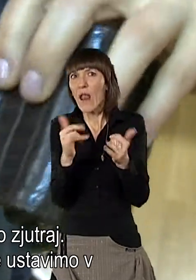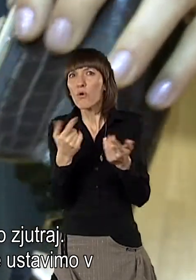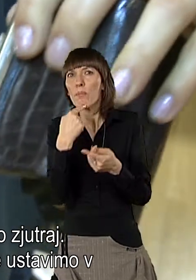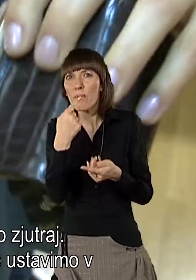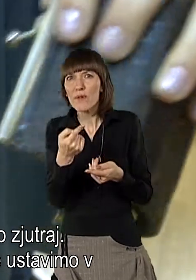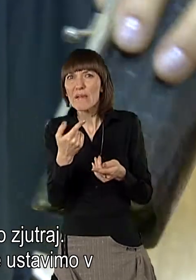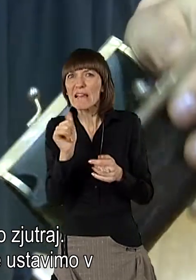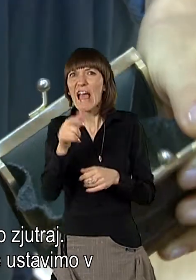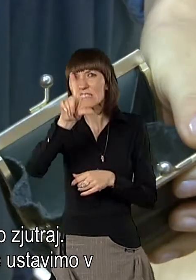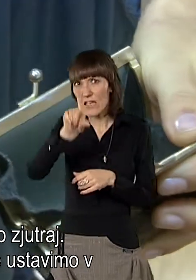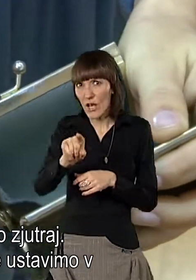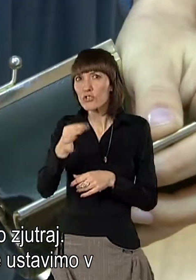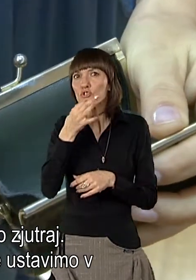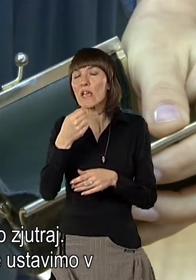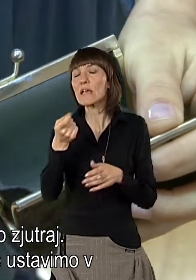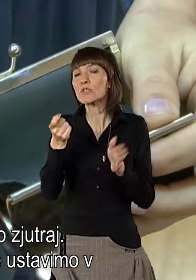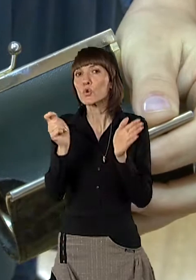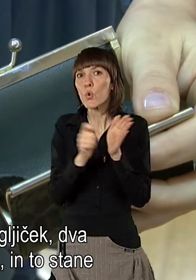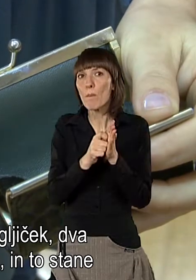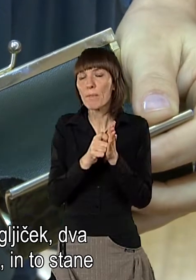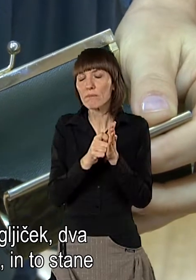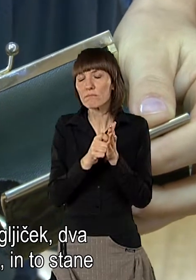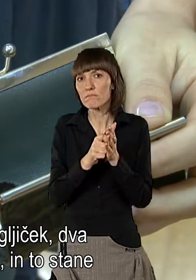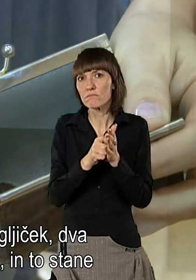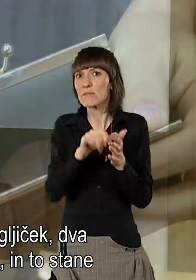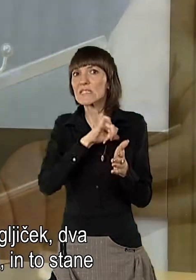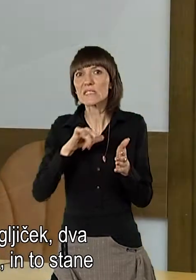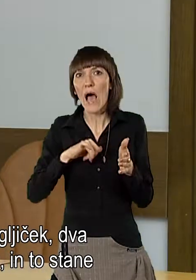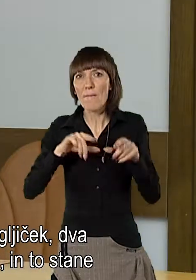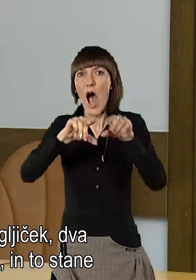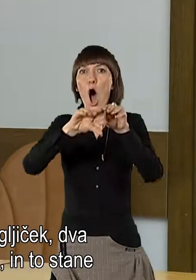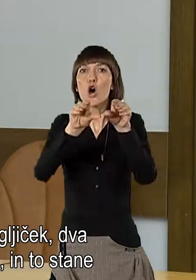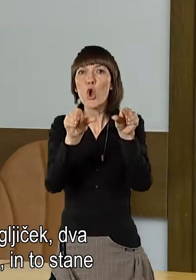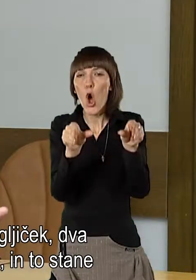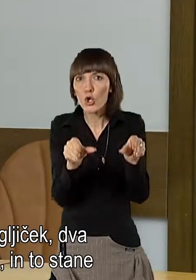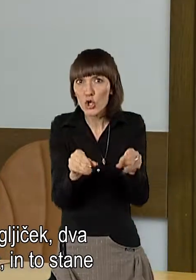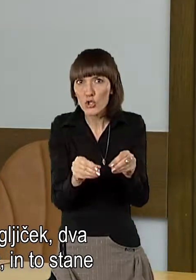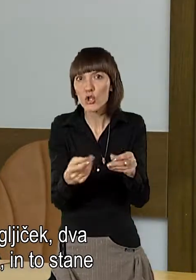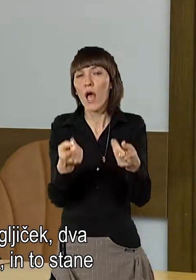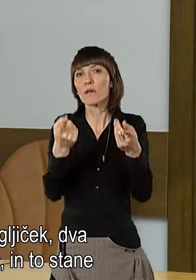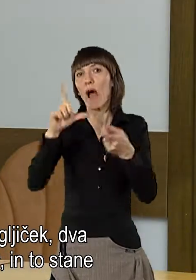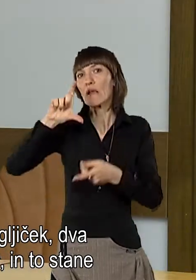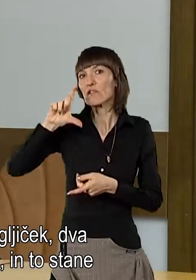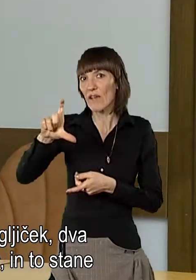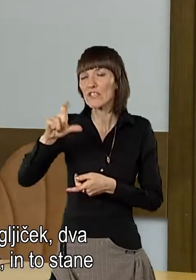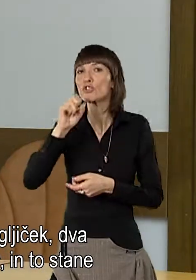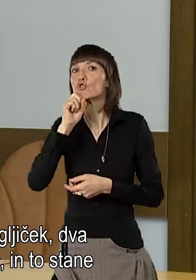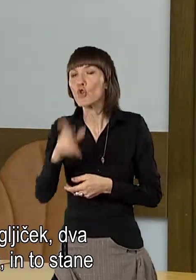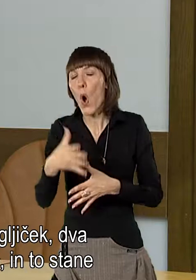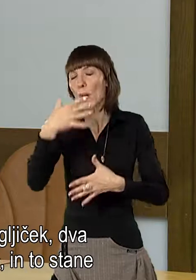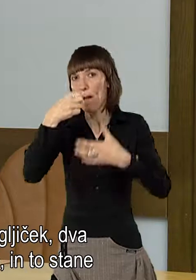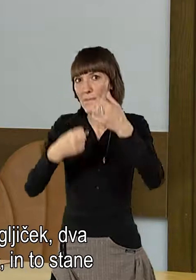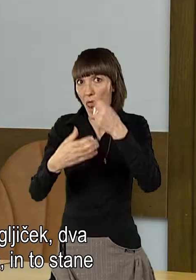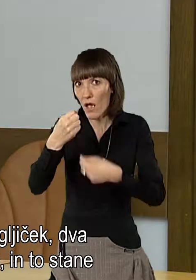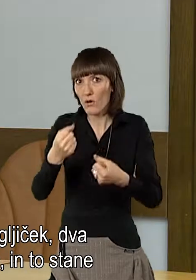pa tudi, ne bom rekla, cenej, če se ostavimo v pekarni, si pač kupijo rugliček, dva deci, naprimer,